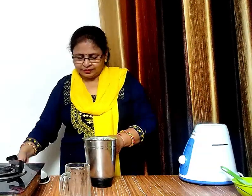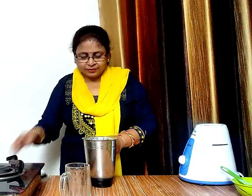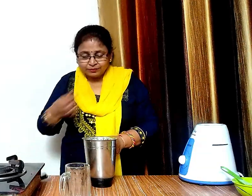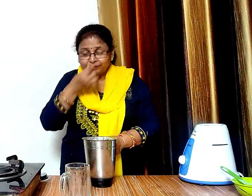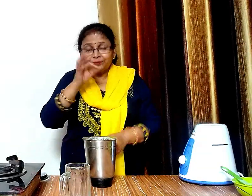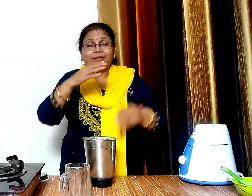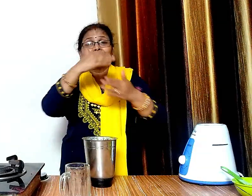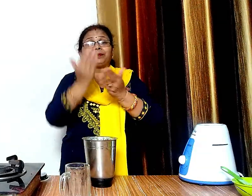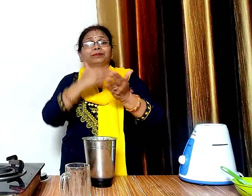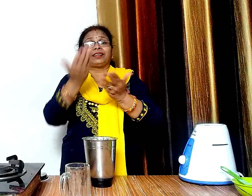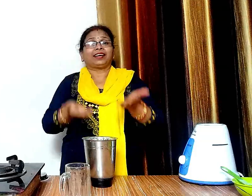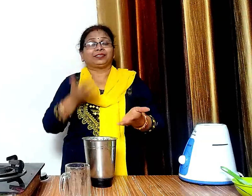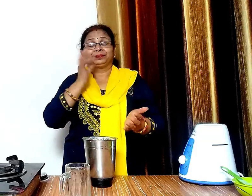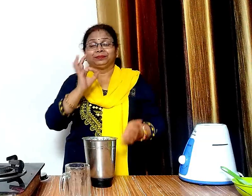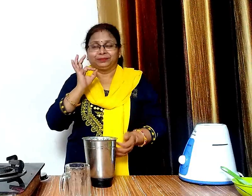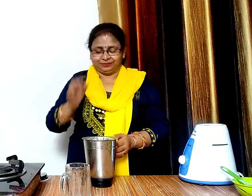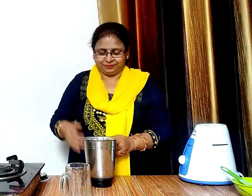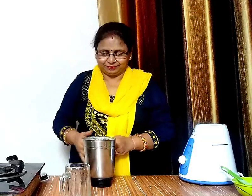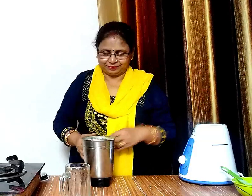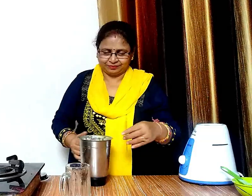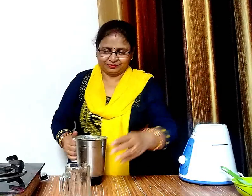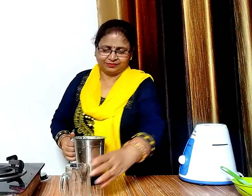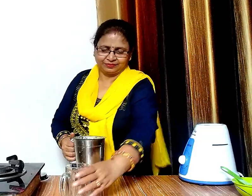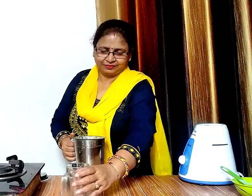पपाया शेक भी बन चुका है अब हम इसको एक ग्लास में निकाल लेंगे